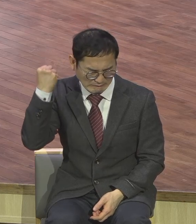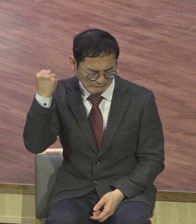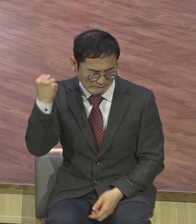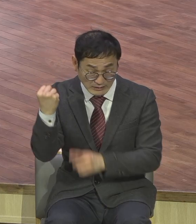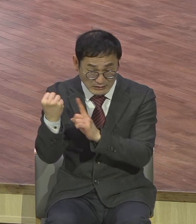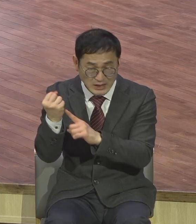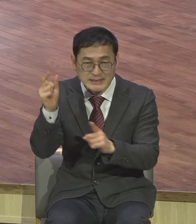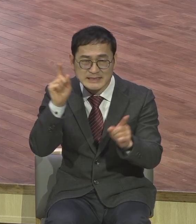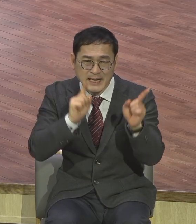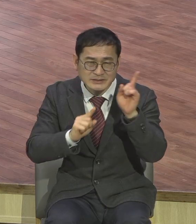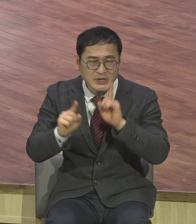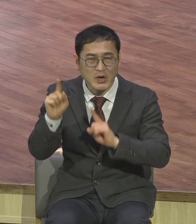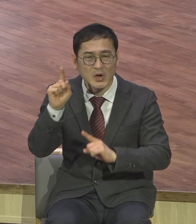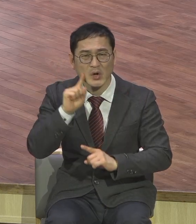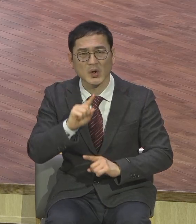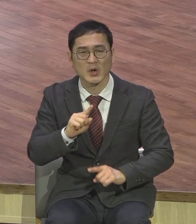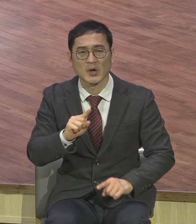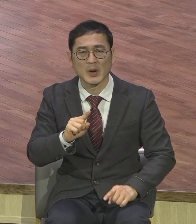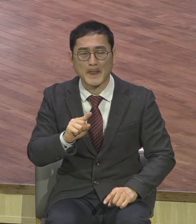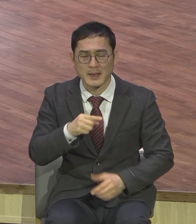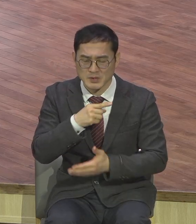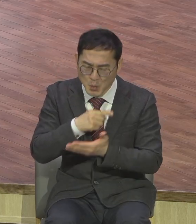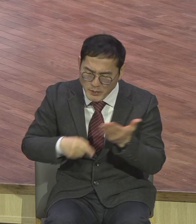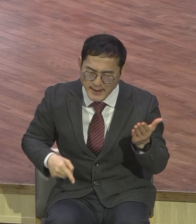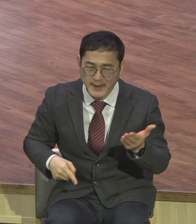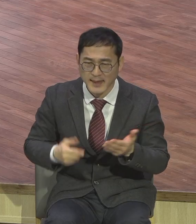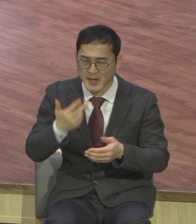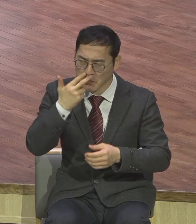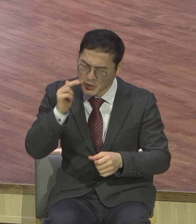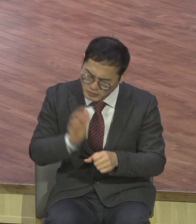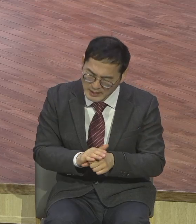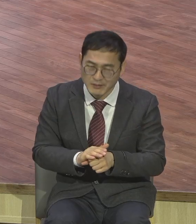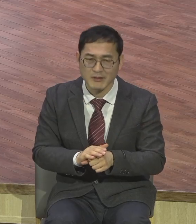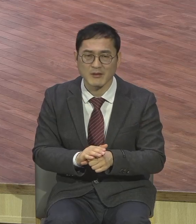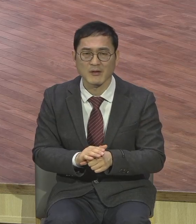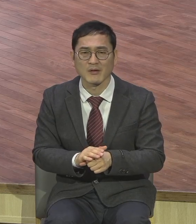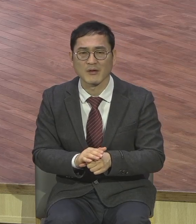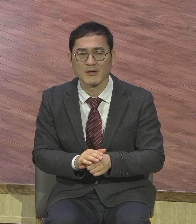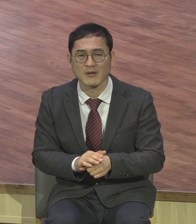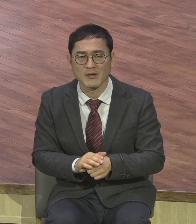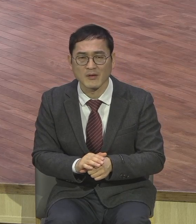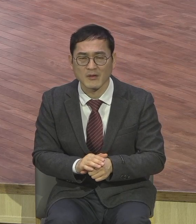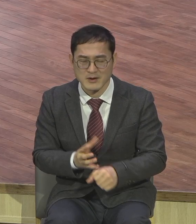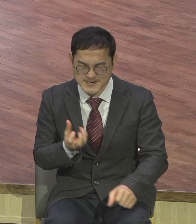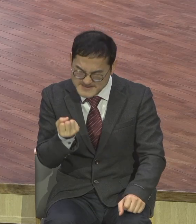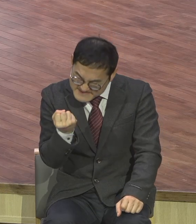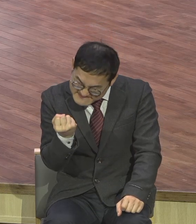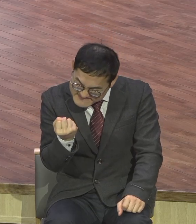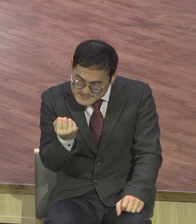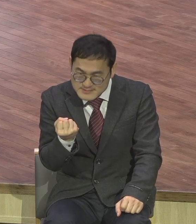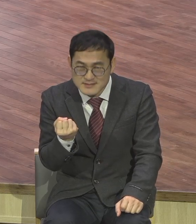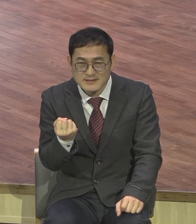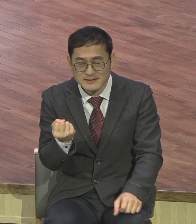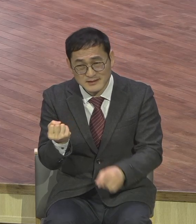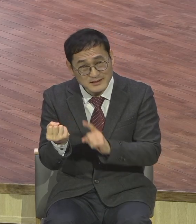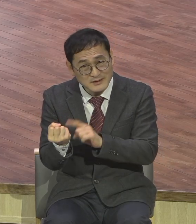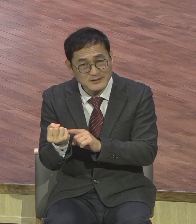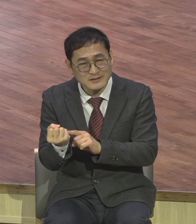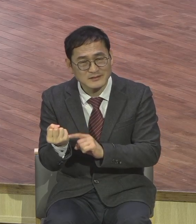옛날에 받은 그 손에 그 억울함 그 말 한마디 딱 들고 있어요 그걸 영적 암덩어리 그것